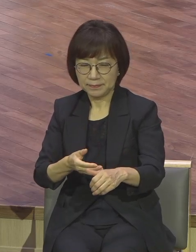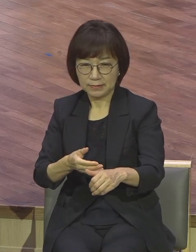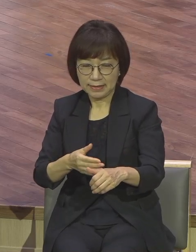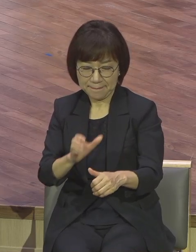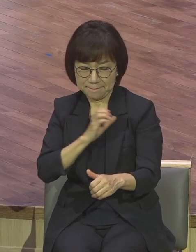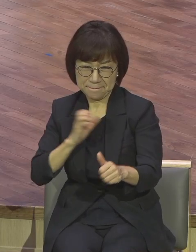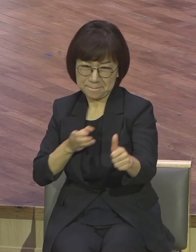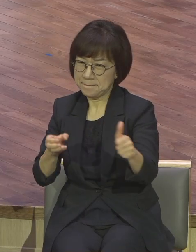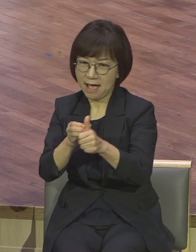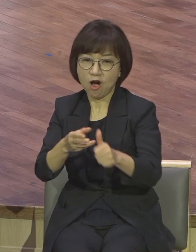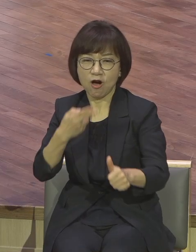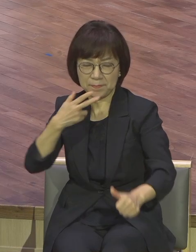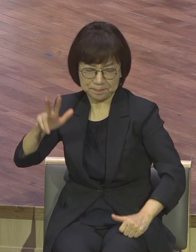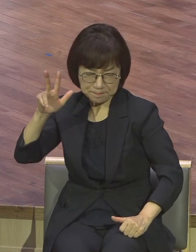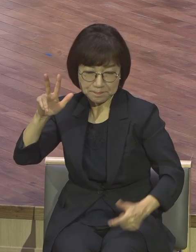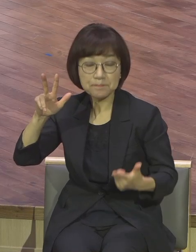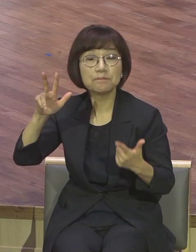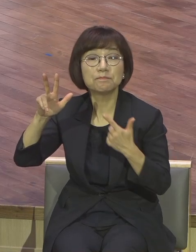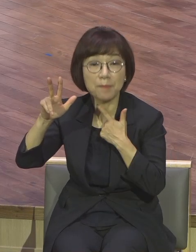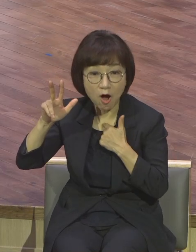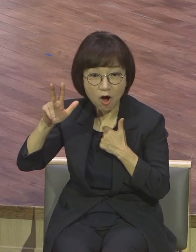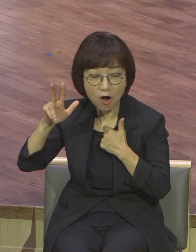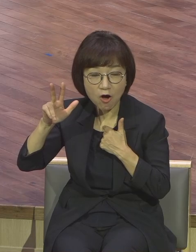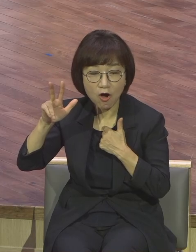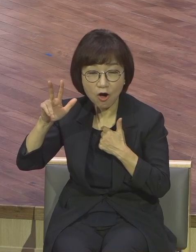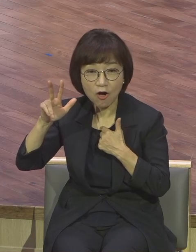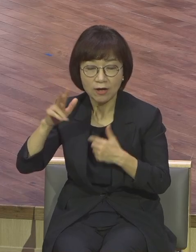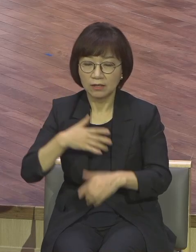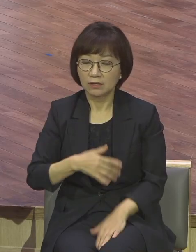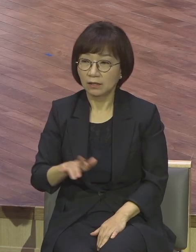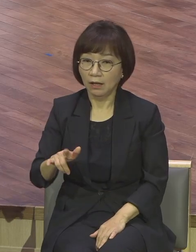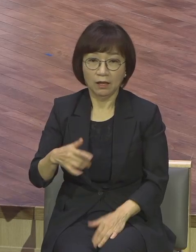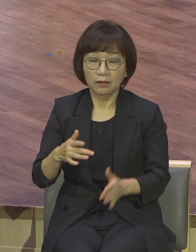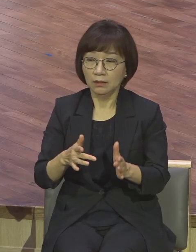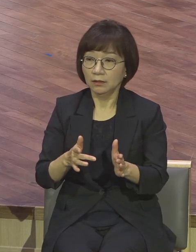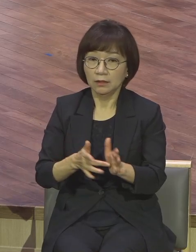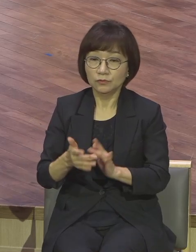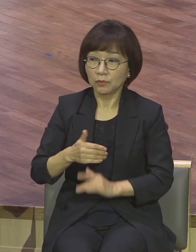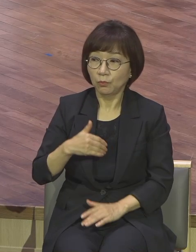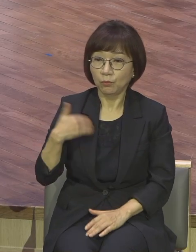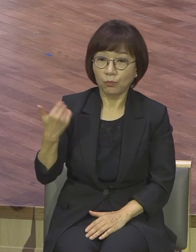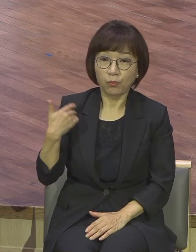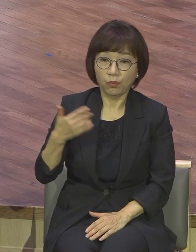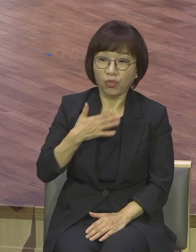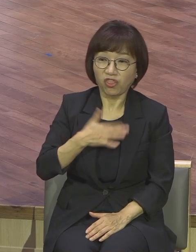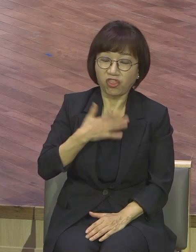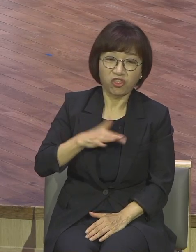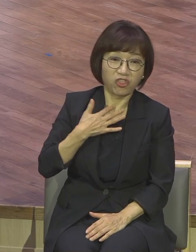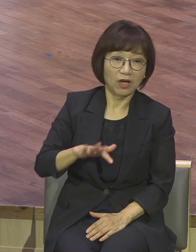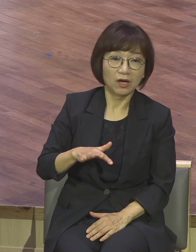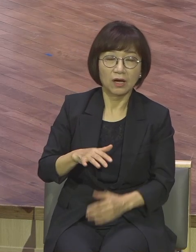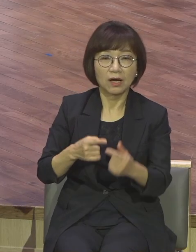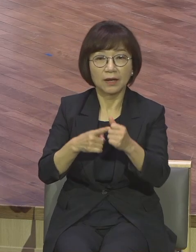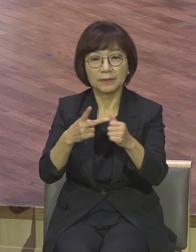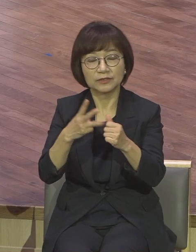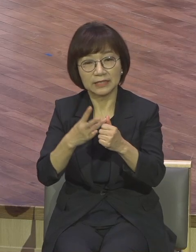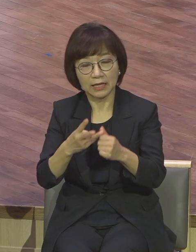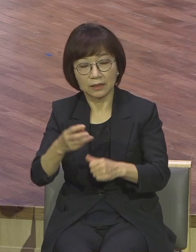예수님을 결코 떠나지 않겠다고 맹세했던 제자들 예수님께서 대지상에 보낸 무리들에게